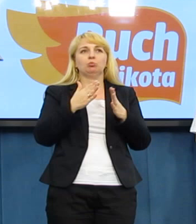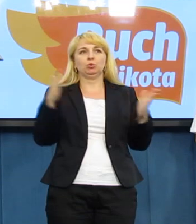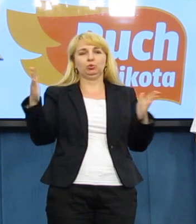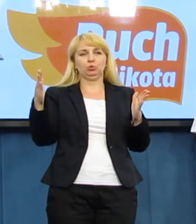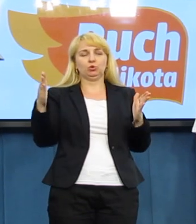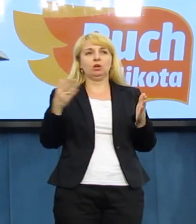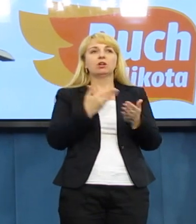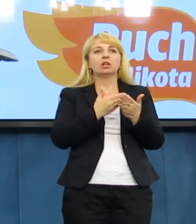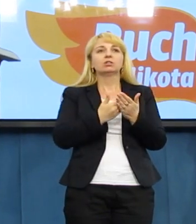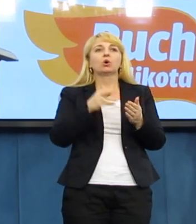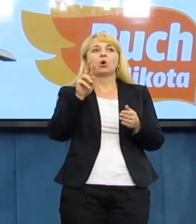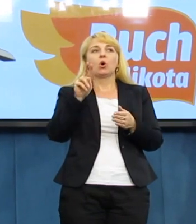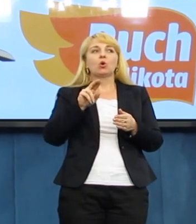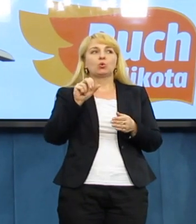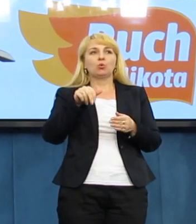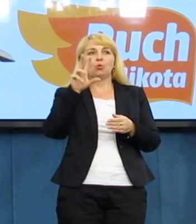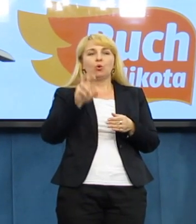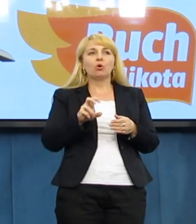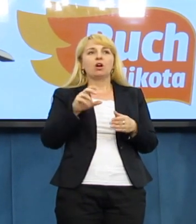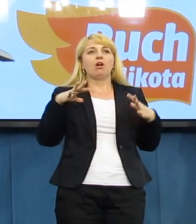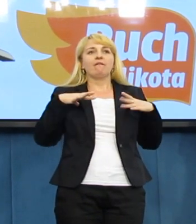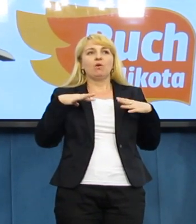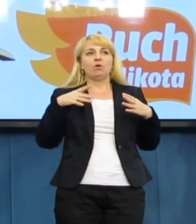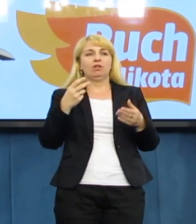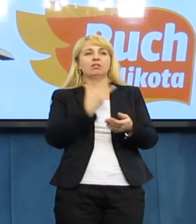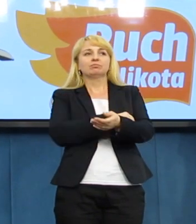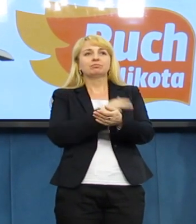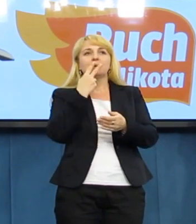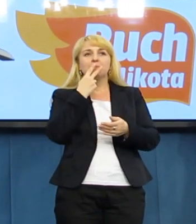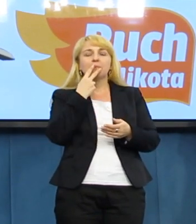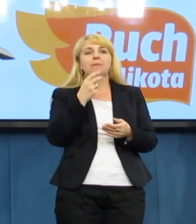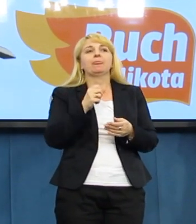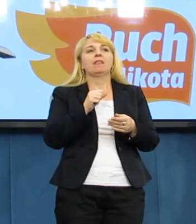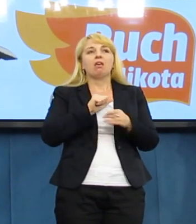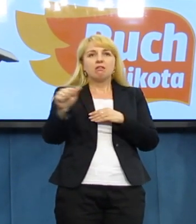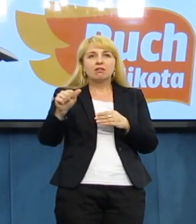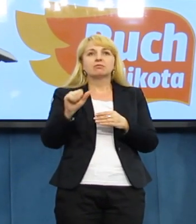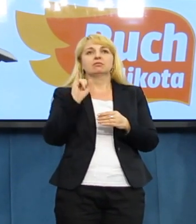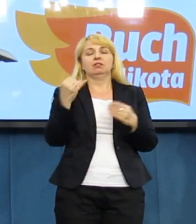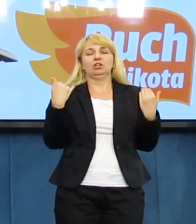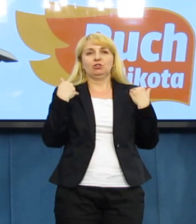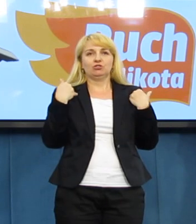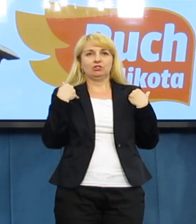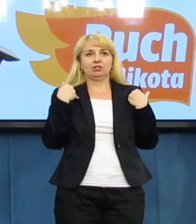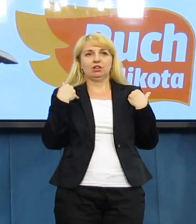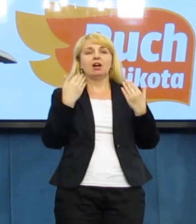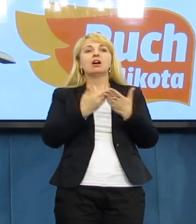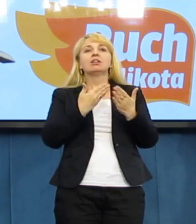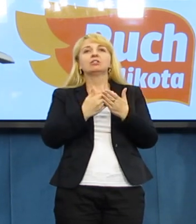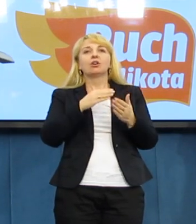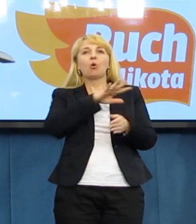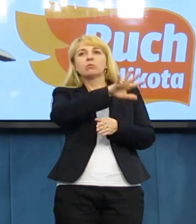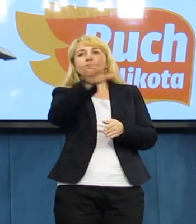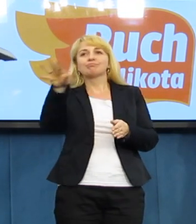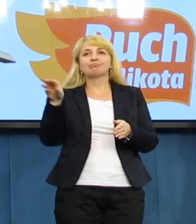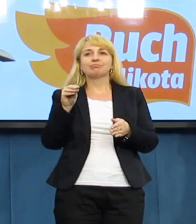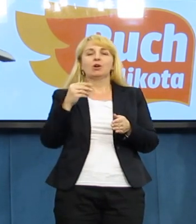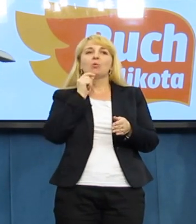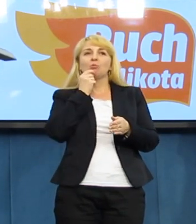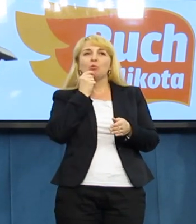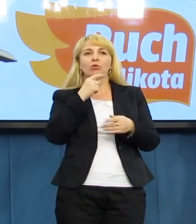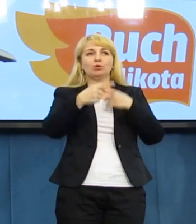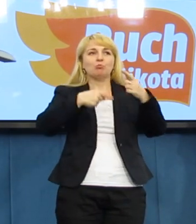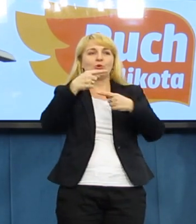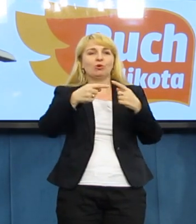funkcjonuje, trwa, żyje. Dzięki któremu całe to młode pokolenie, które jest prześladowane za posiadanie